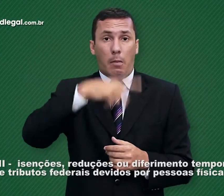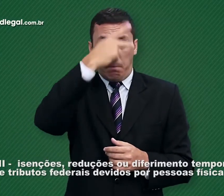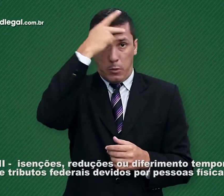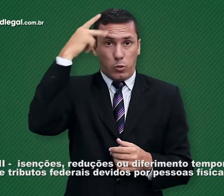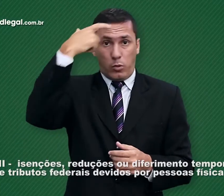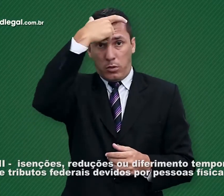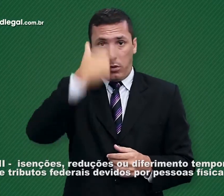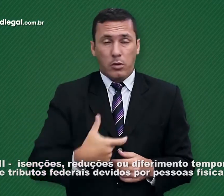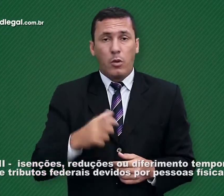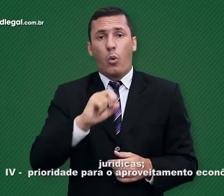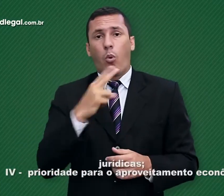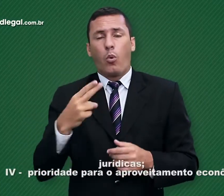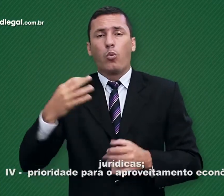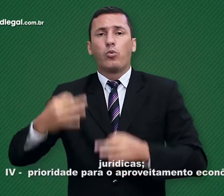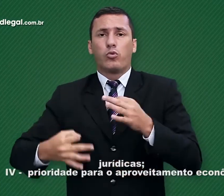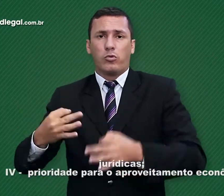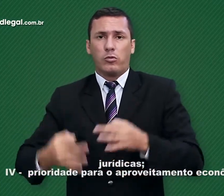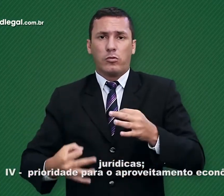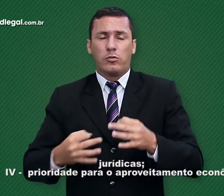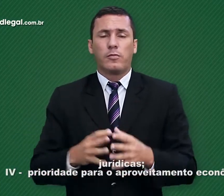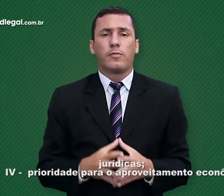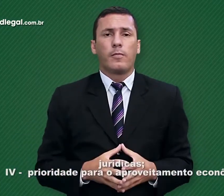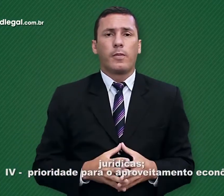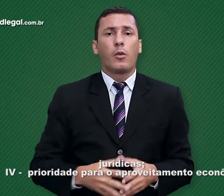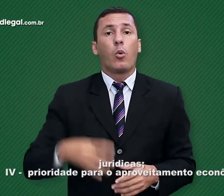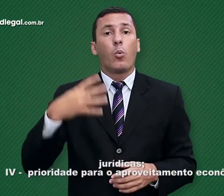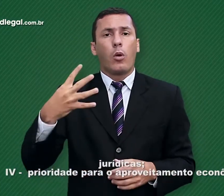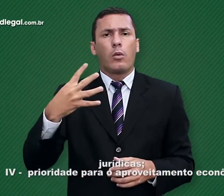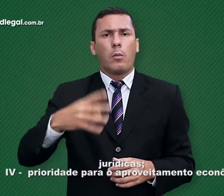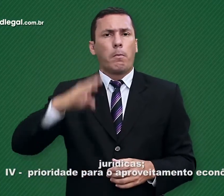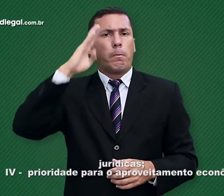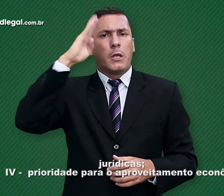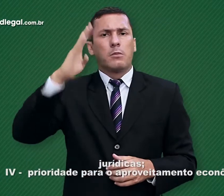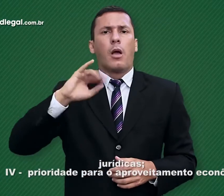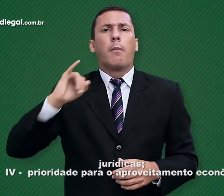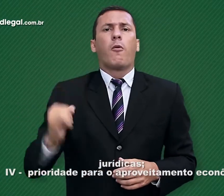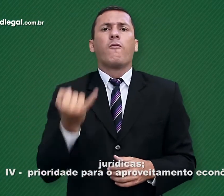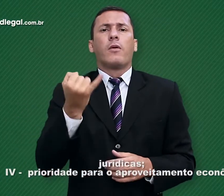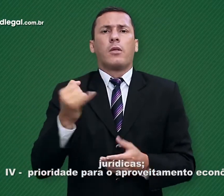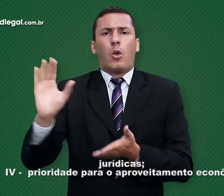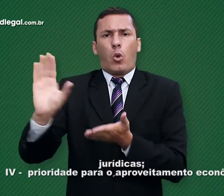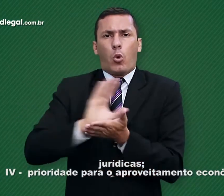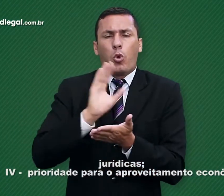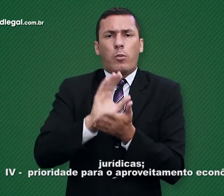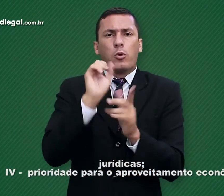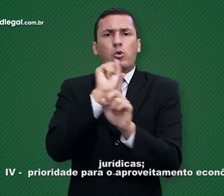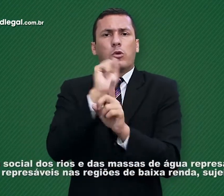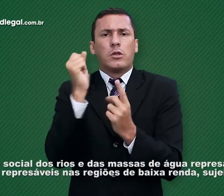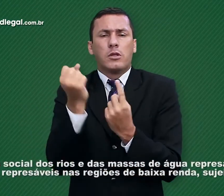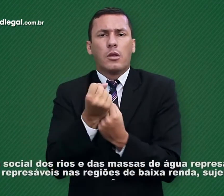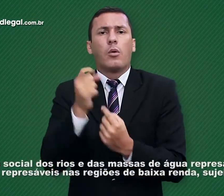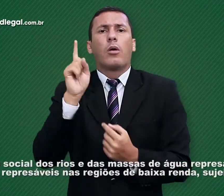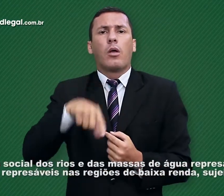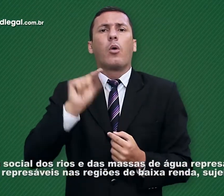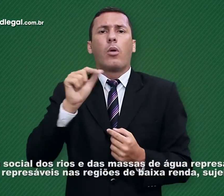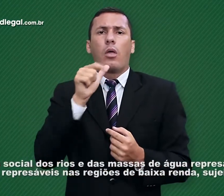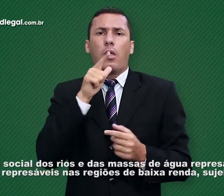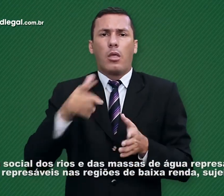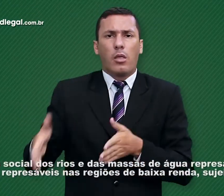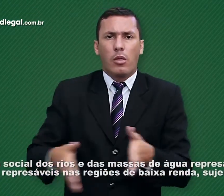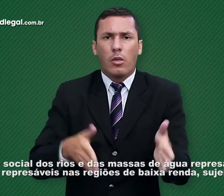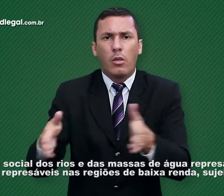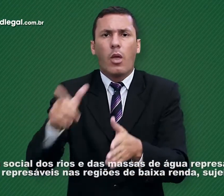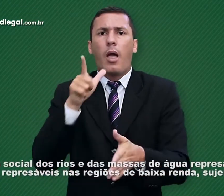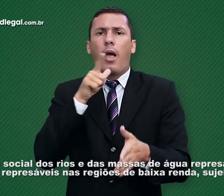devidos por pessoas físicas ou jurídicas. 4. Prioridade para o aproveitamento econômico e social dos